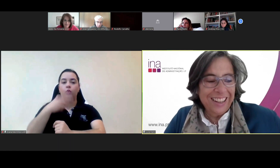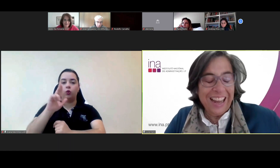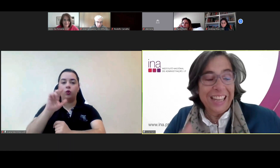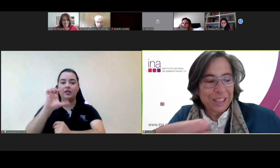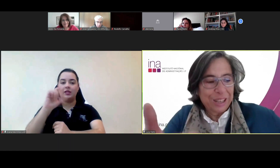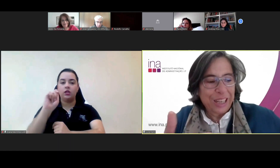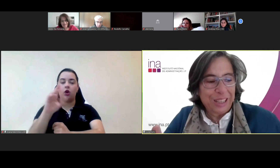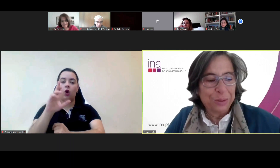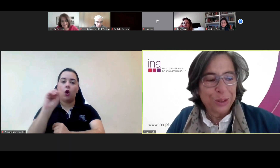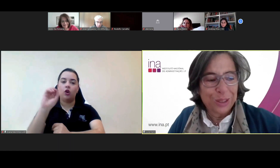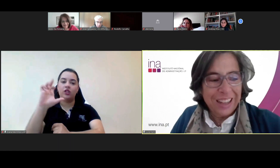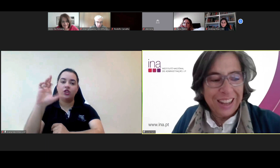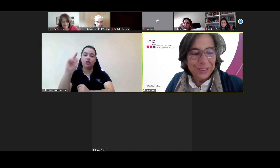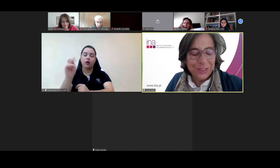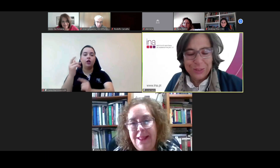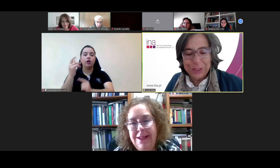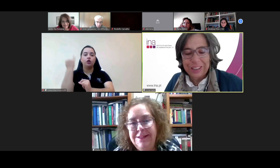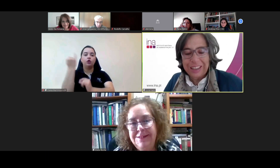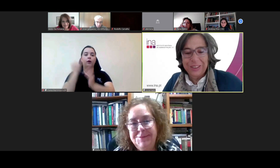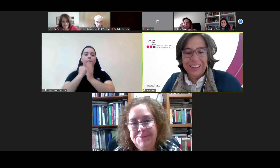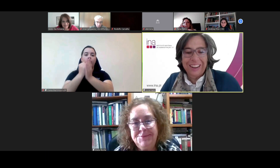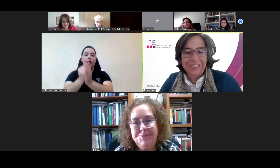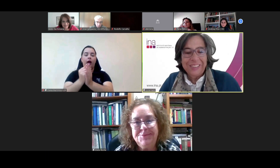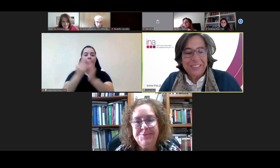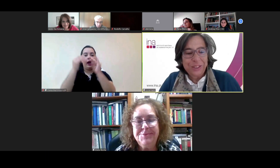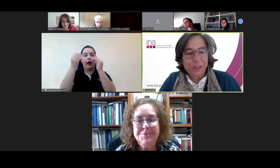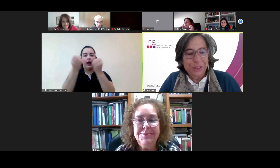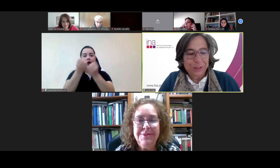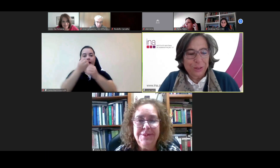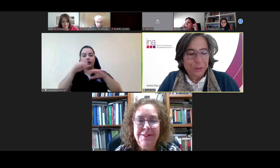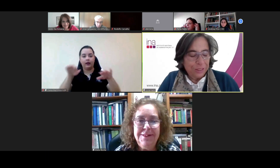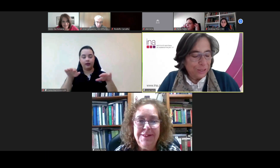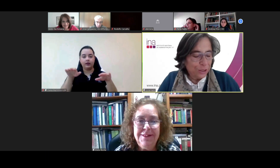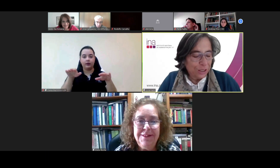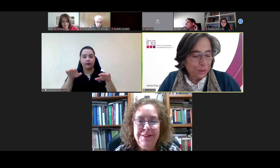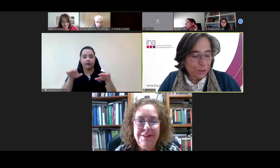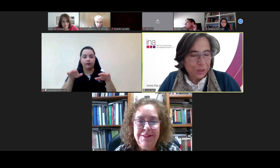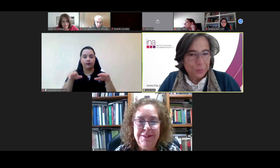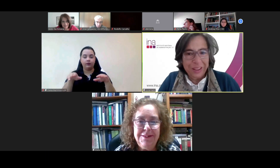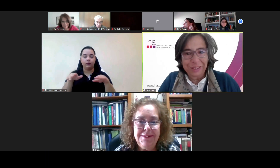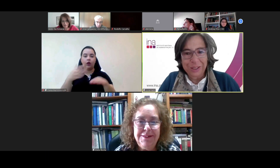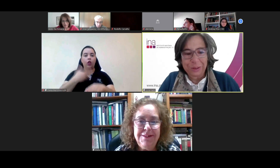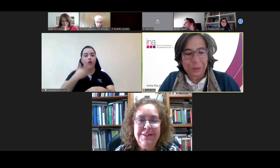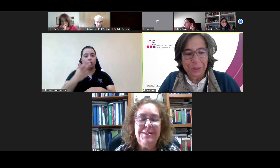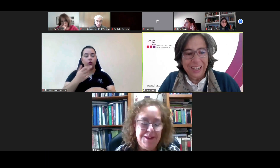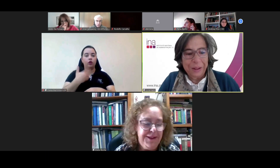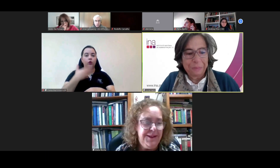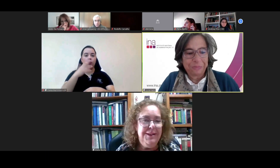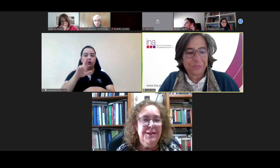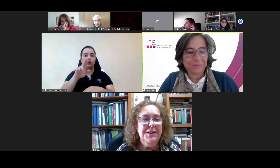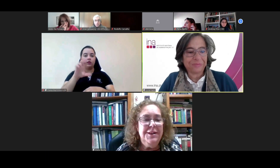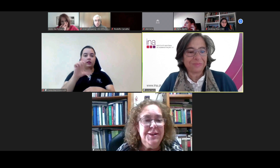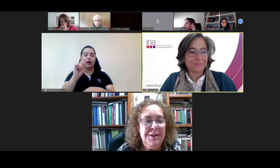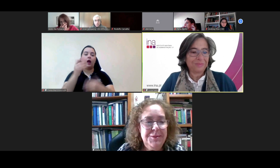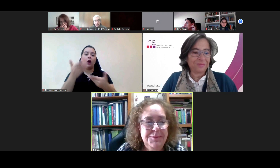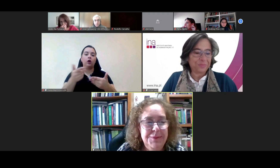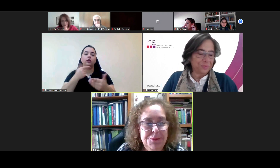ainda que aqui do outro lado do outro lado da ecrã doutora Dulce Rocha a palavra é sua muito obrigada